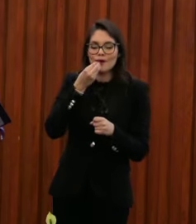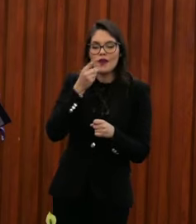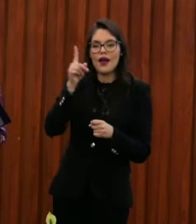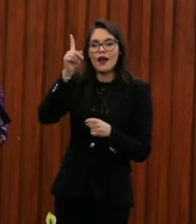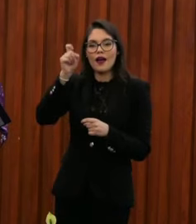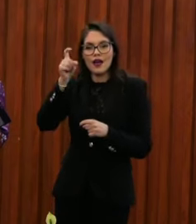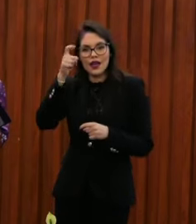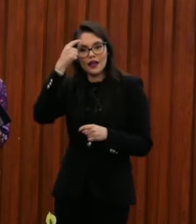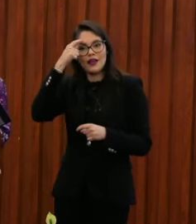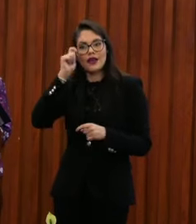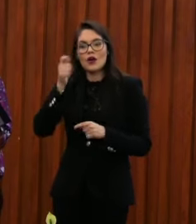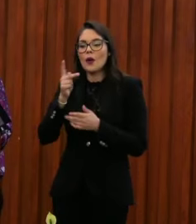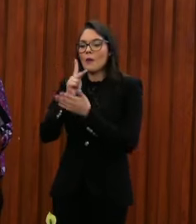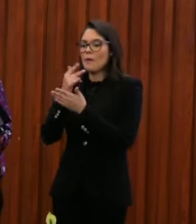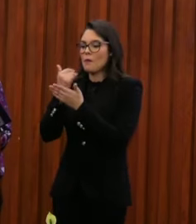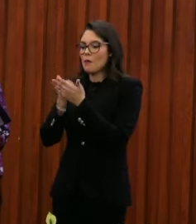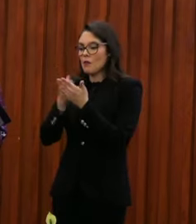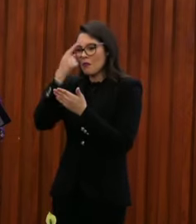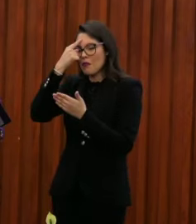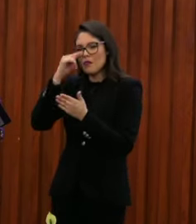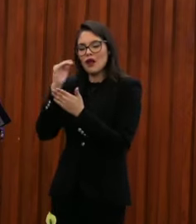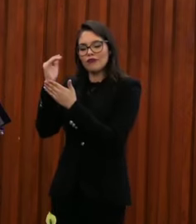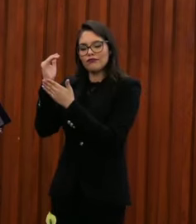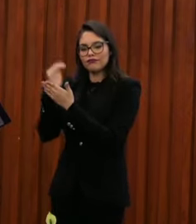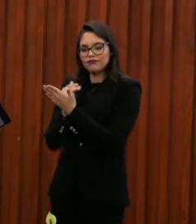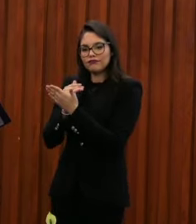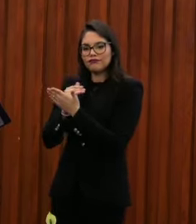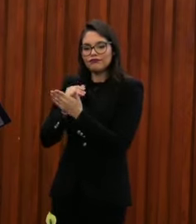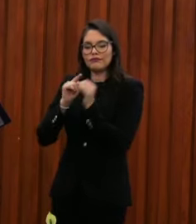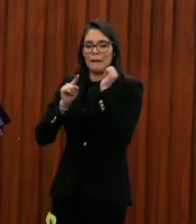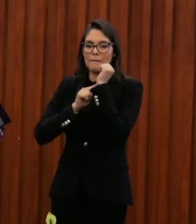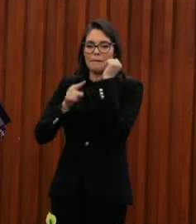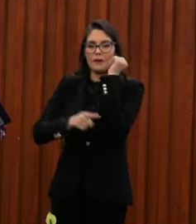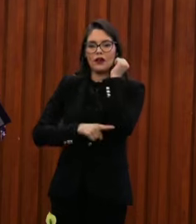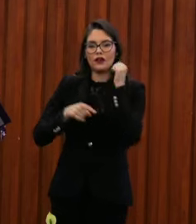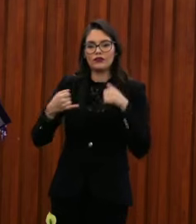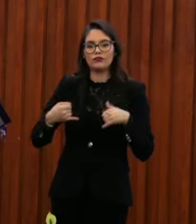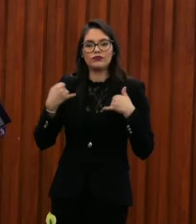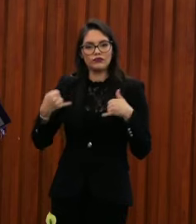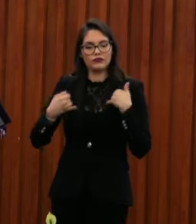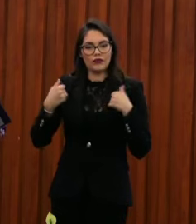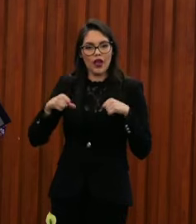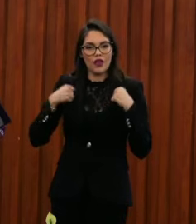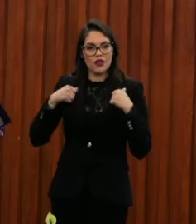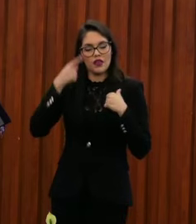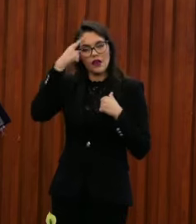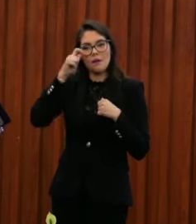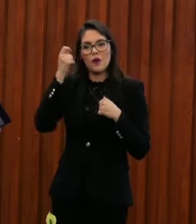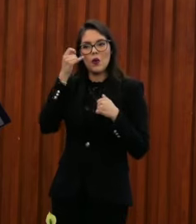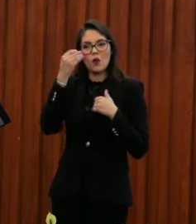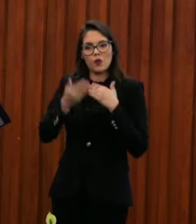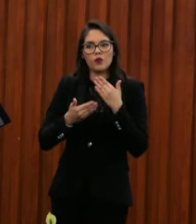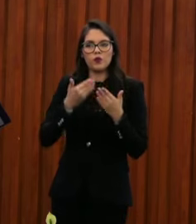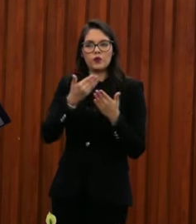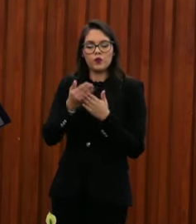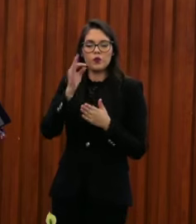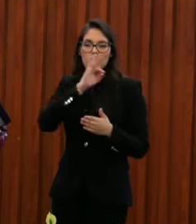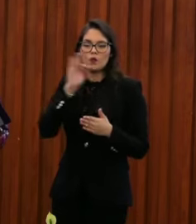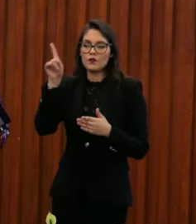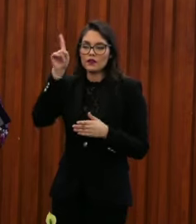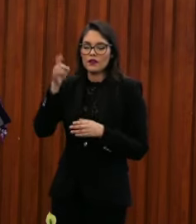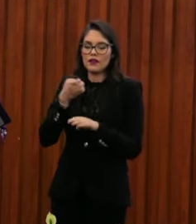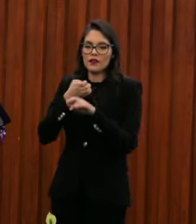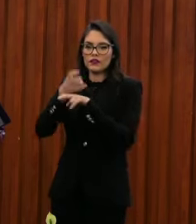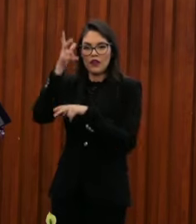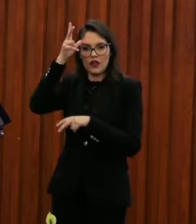proyectos para la reducción del embarazo adolescente y planeación de vida y empoderamiento económico de mujeres en el Estado de